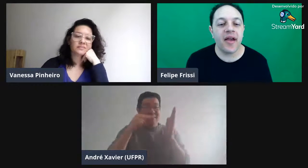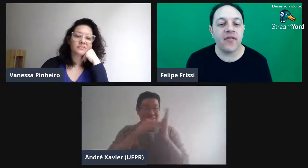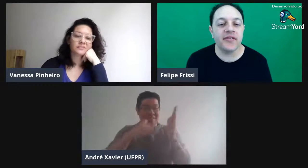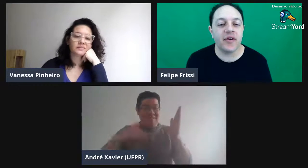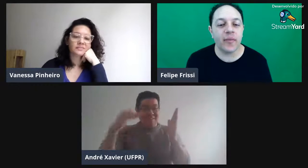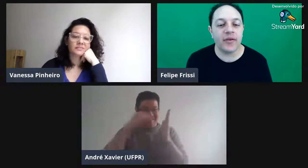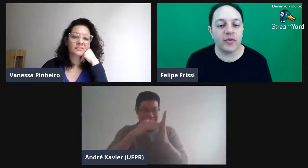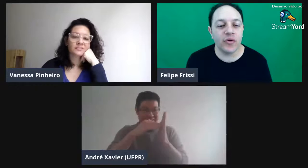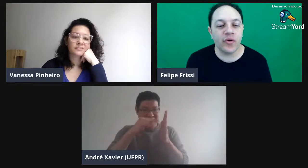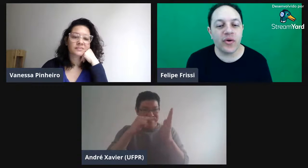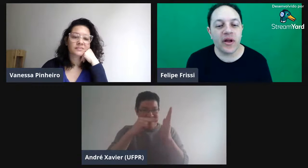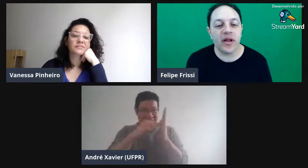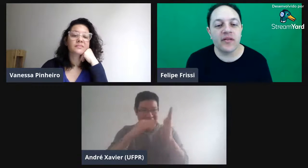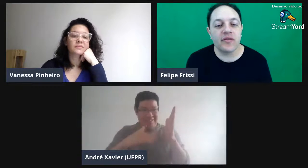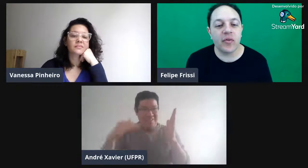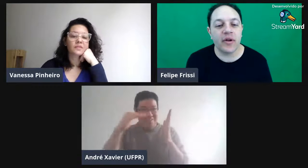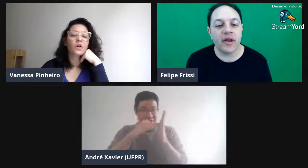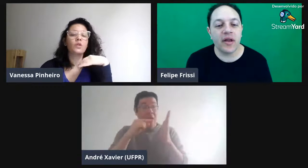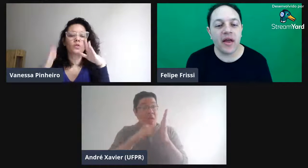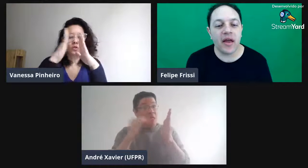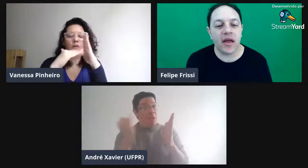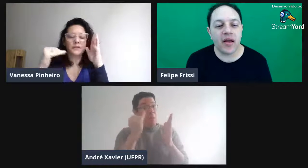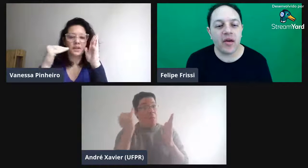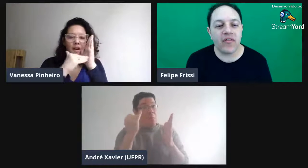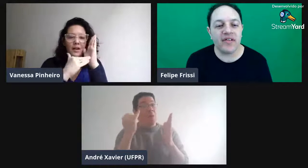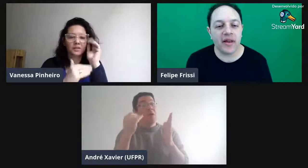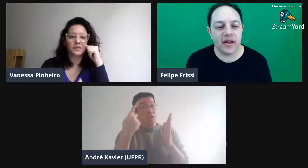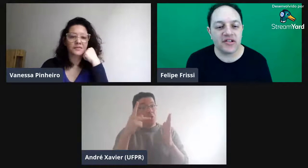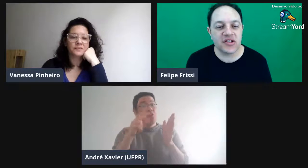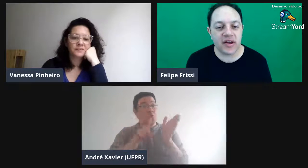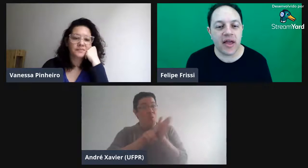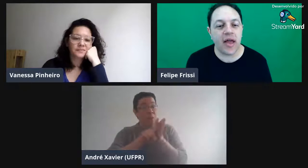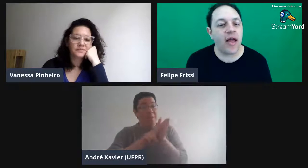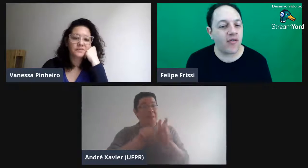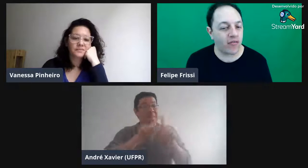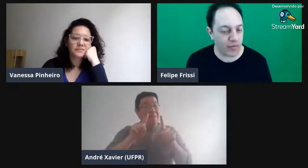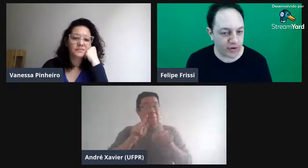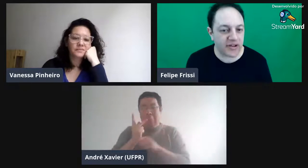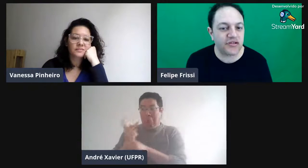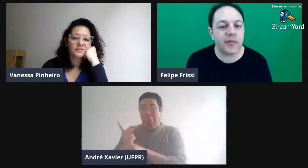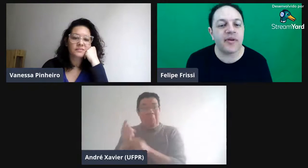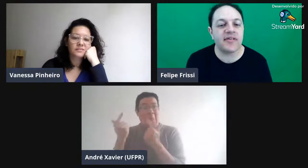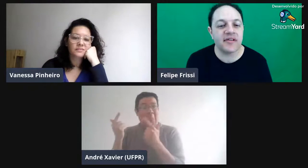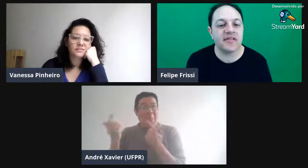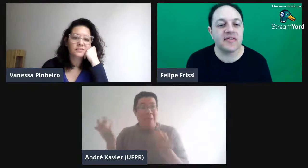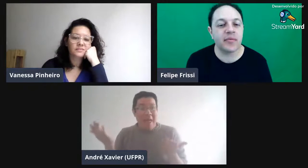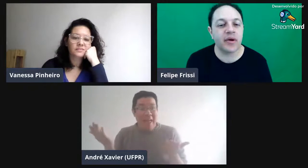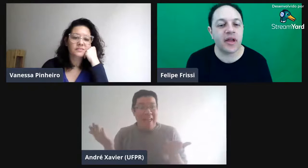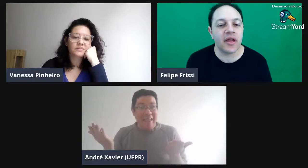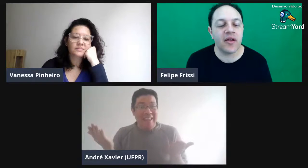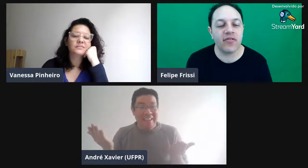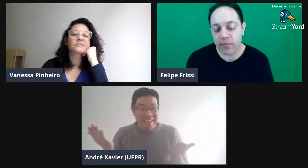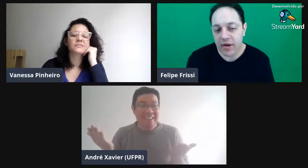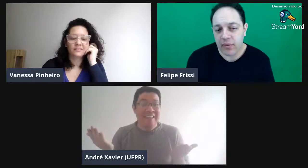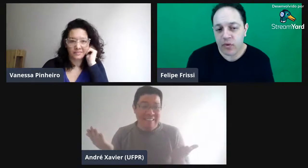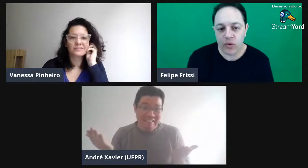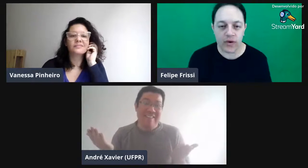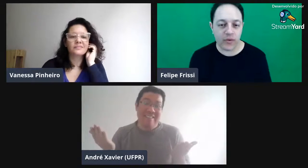você comentou sobre Nova Zelândia, né? É, foi importante sua pesquisa, porque você procurou e não